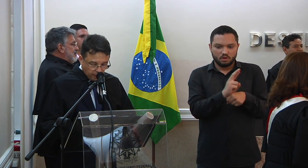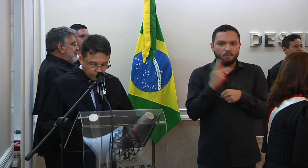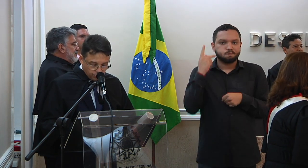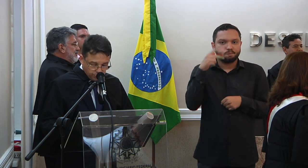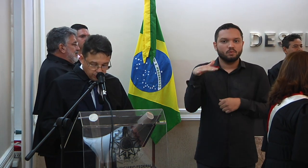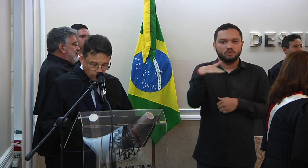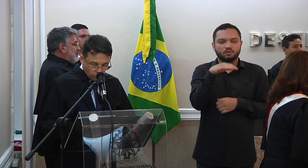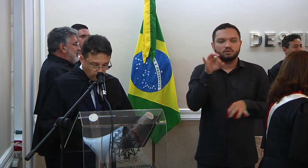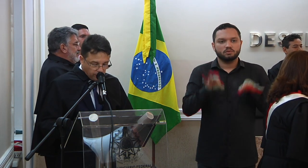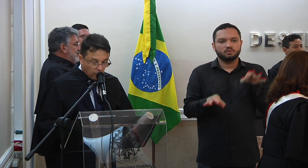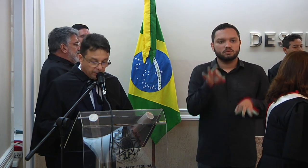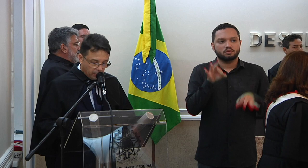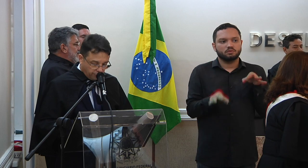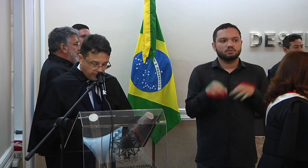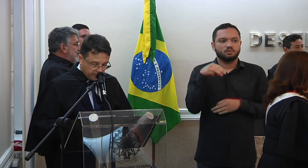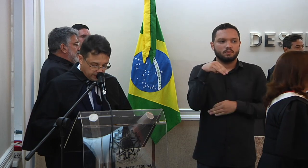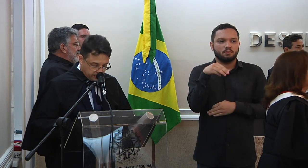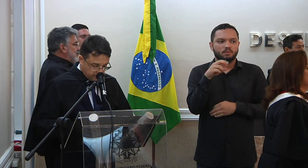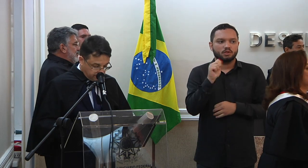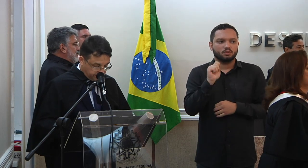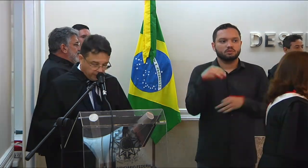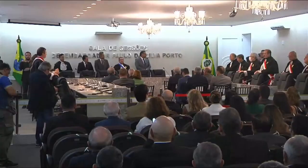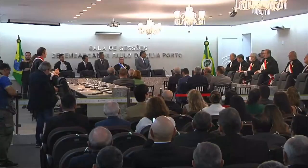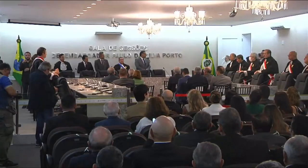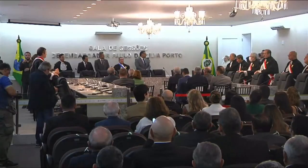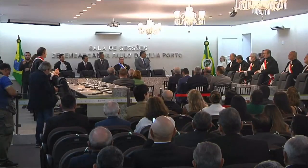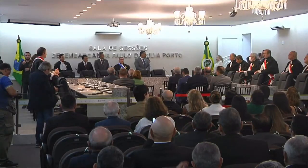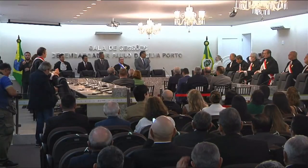procurador-geral de Justiça, doutor Manuel Pinheiro Freitas.